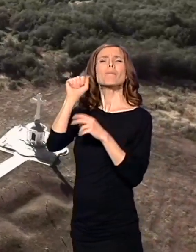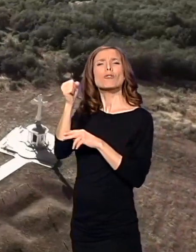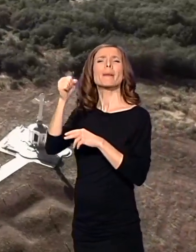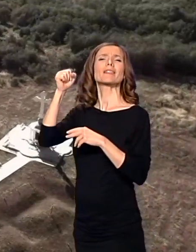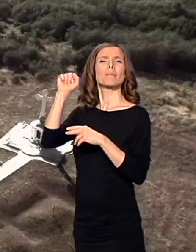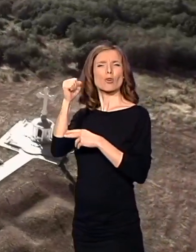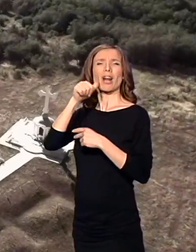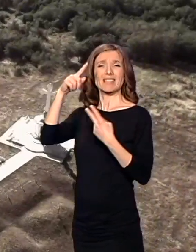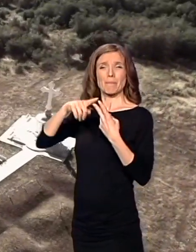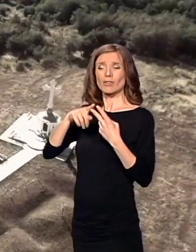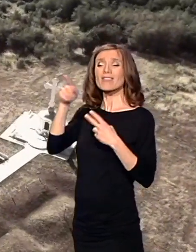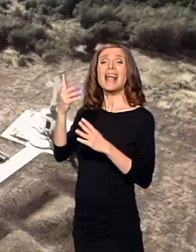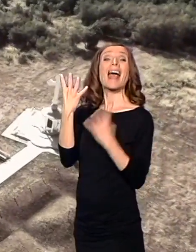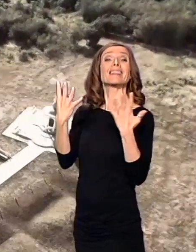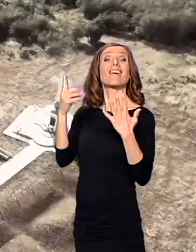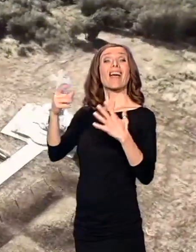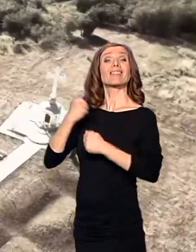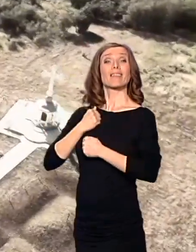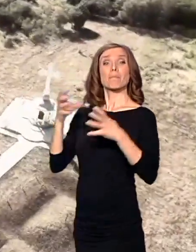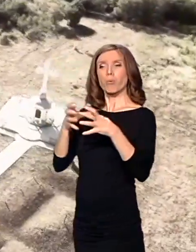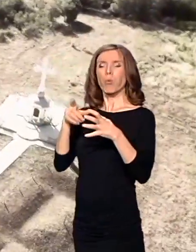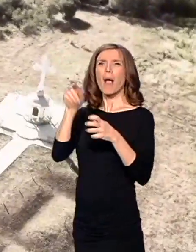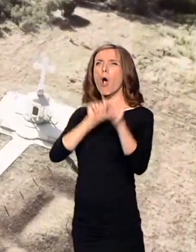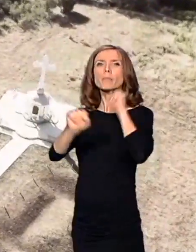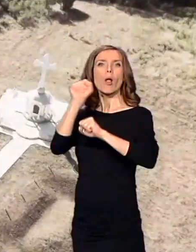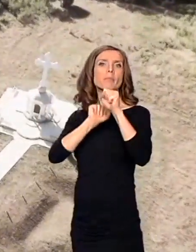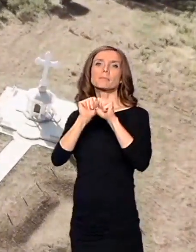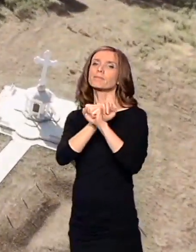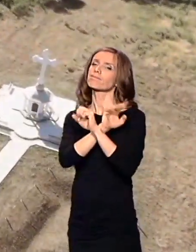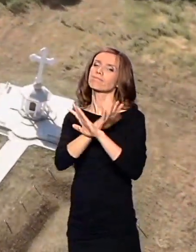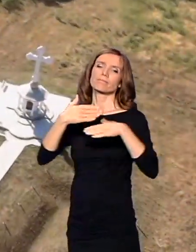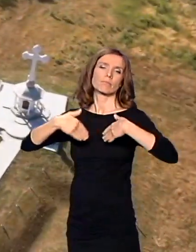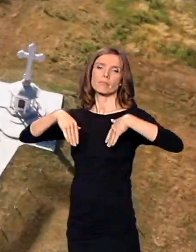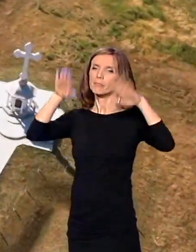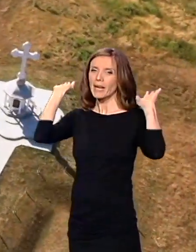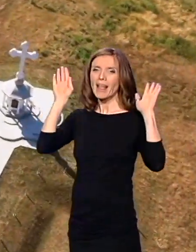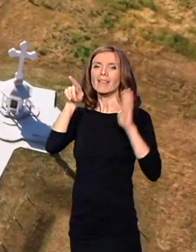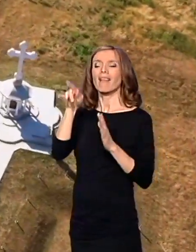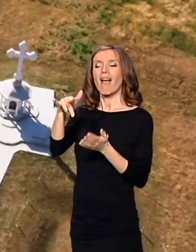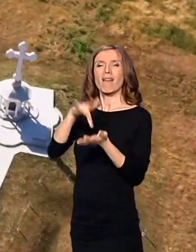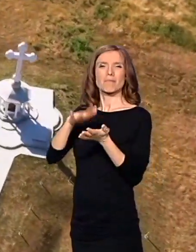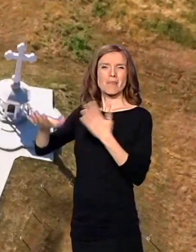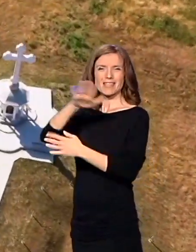uporište srpskog devetog puka na Brdu Vranjevac, iznad sela Kula u opštini Malocrniće.